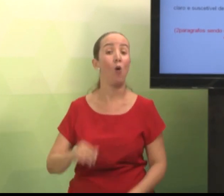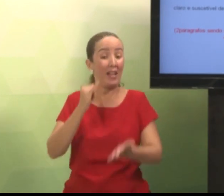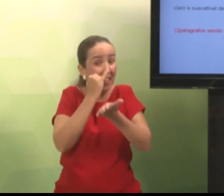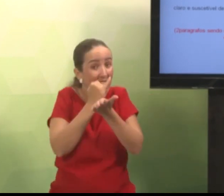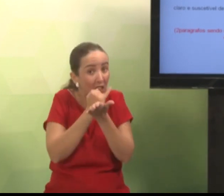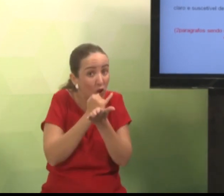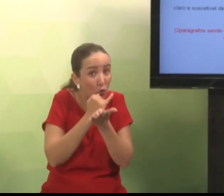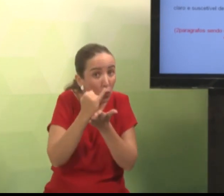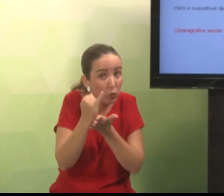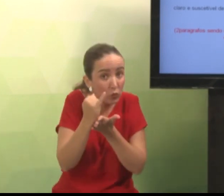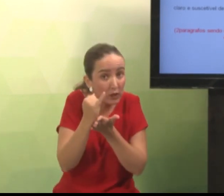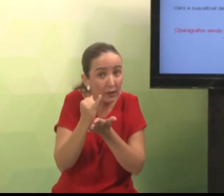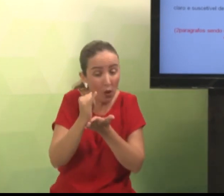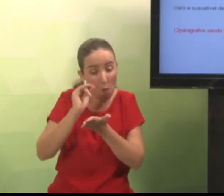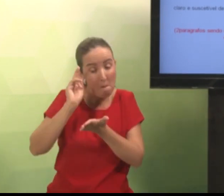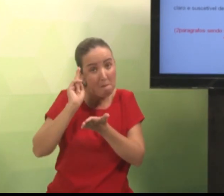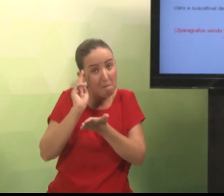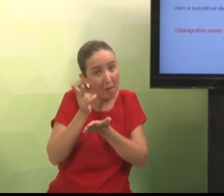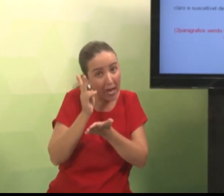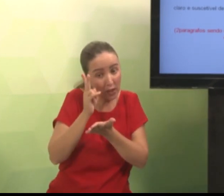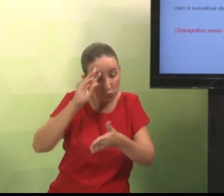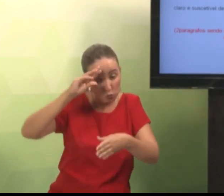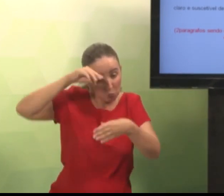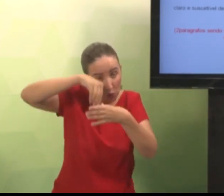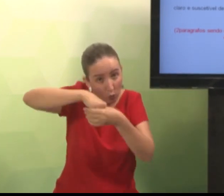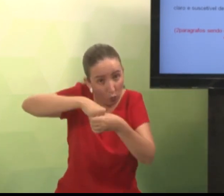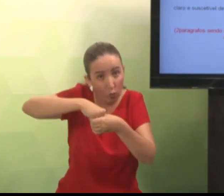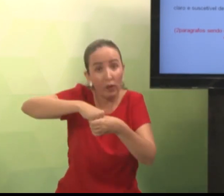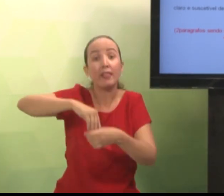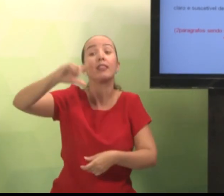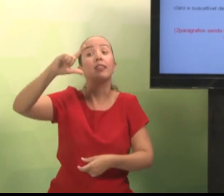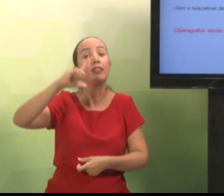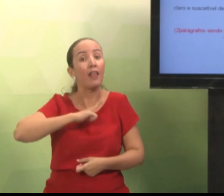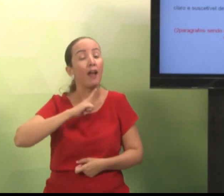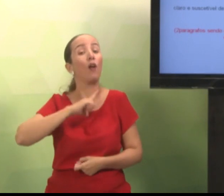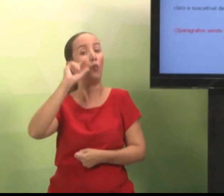parágrafos. Percebam que aqui ainda está na introdução.